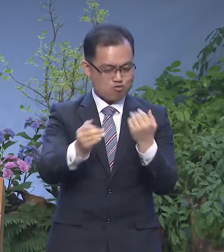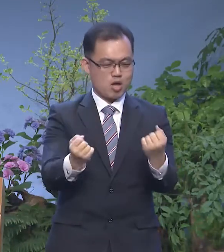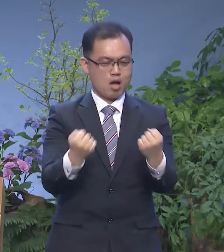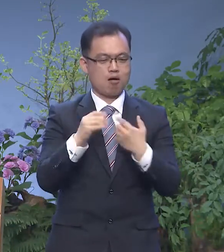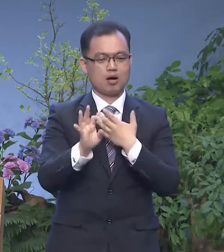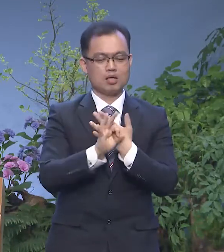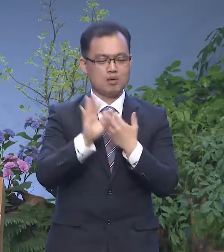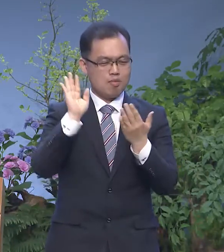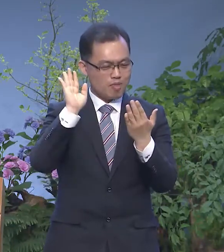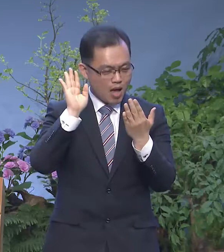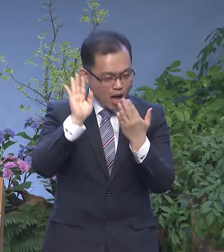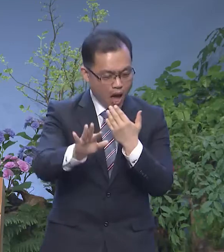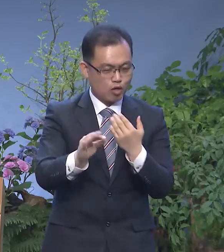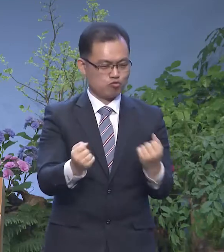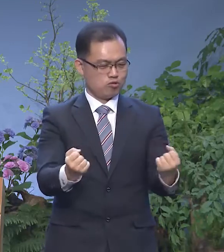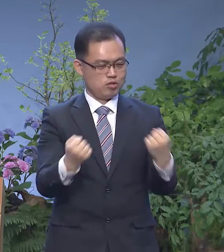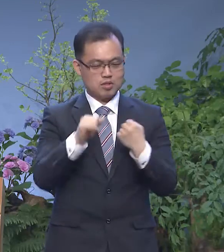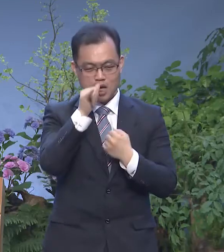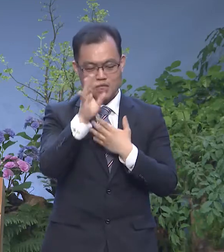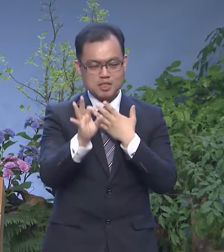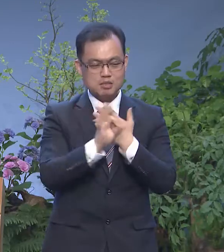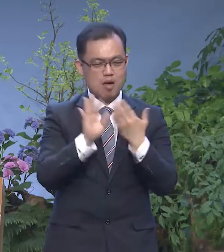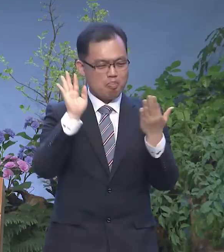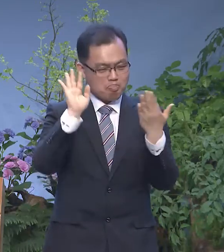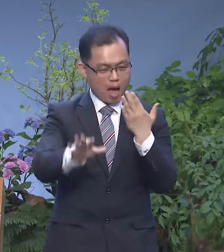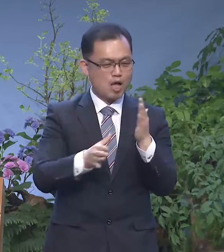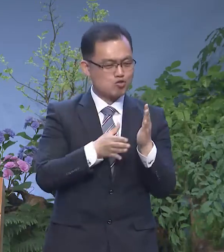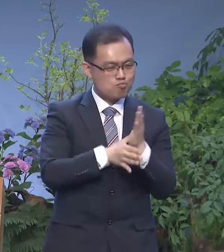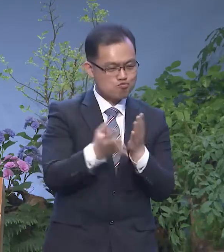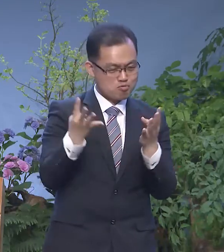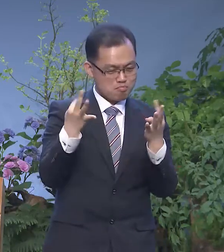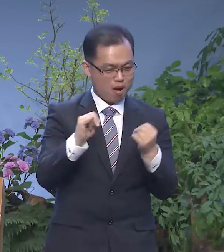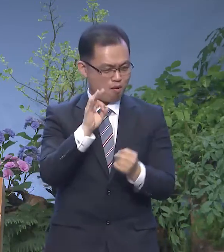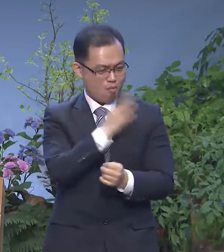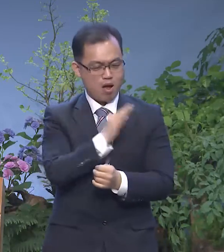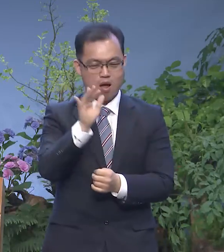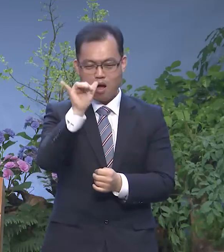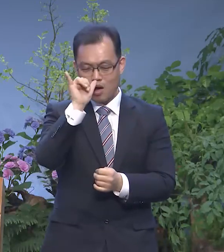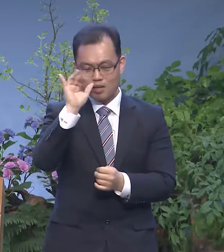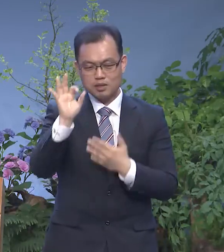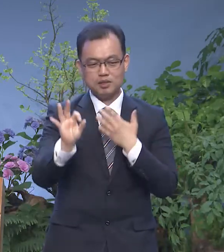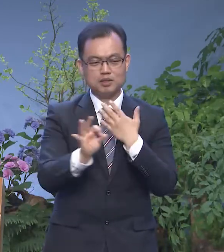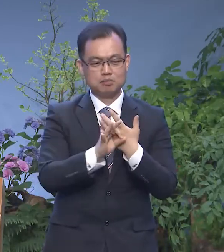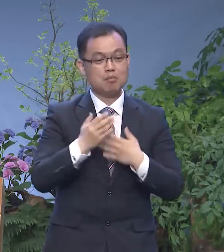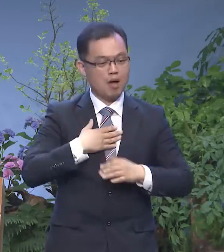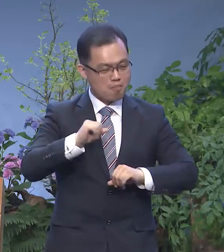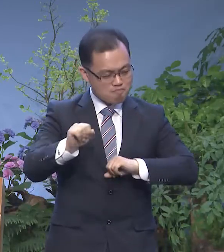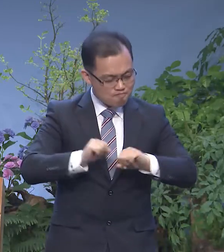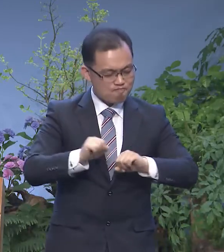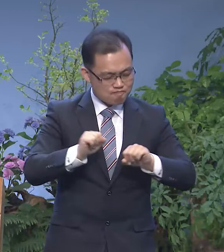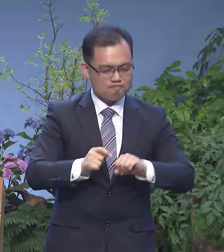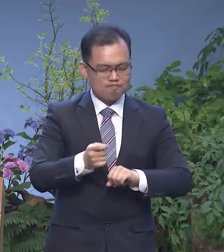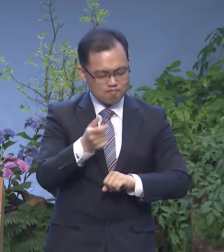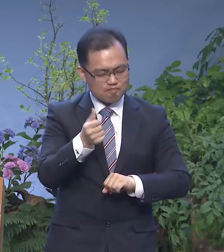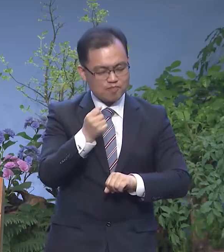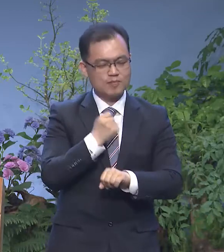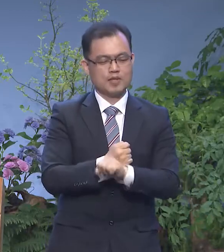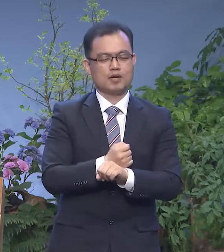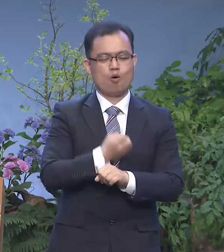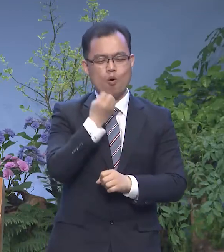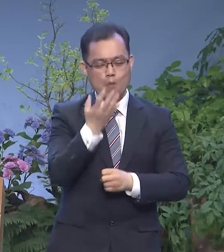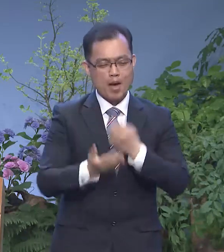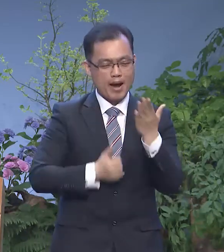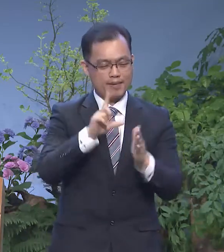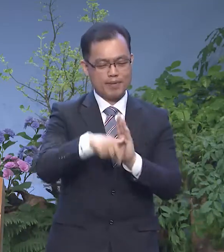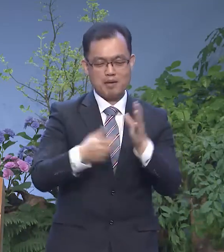나중에 능력이 있으면 나중에 물질이 있으면 좀 실천하겠다라고 우리는 고백할 때가 얼마나